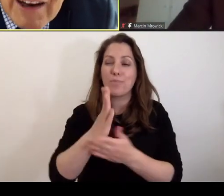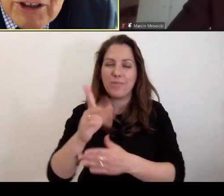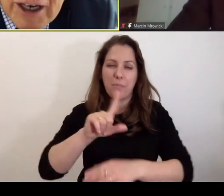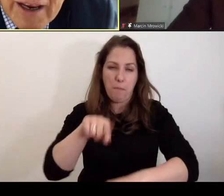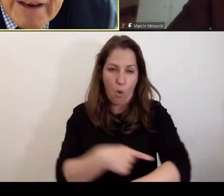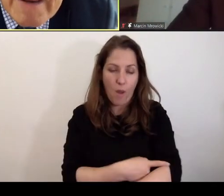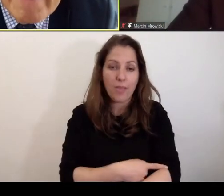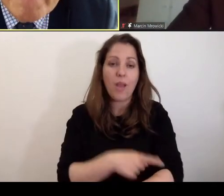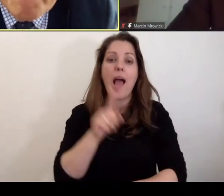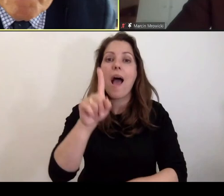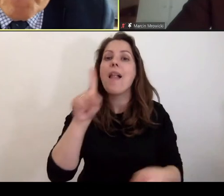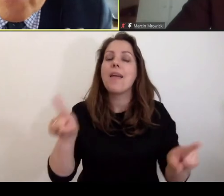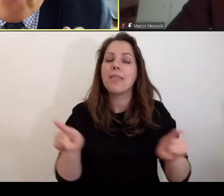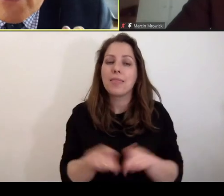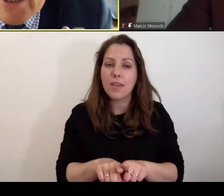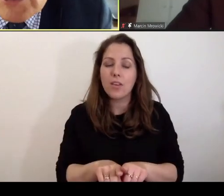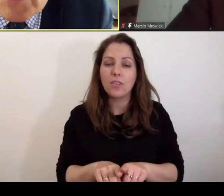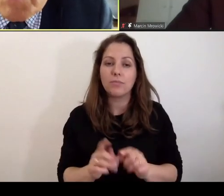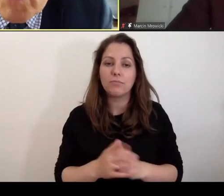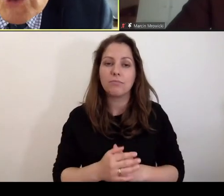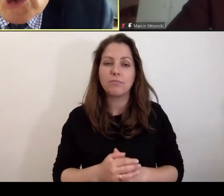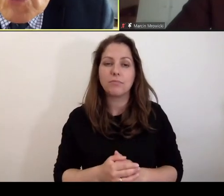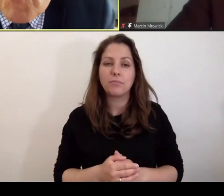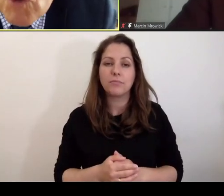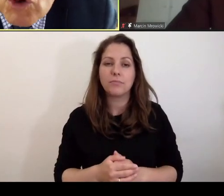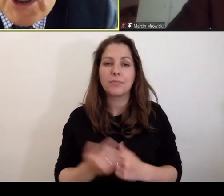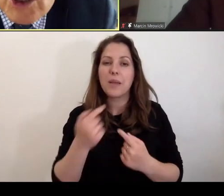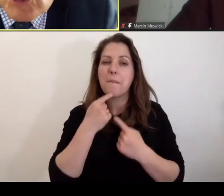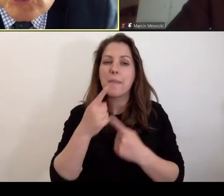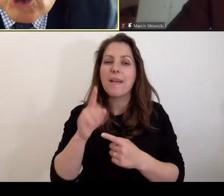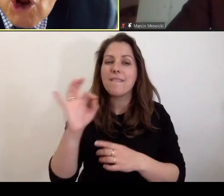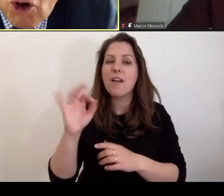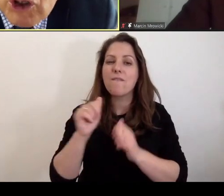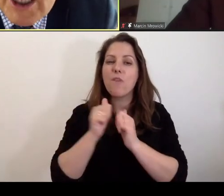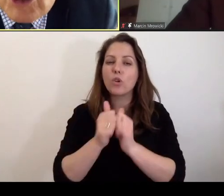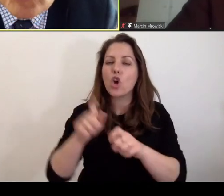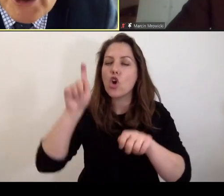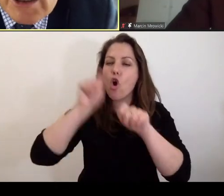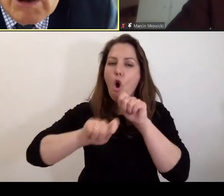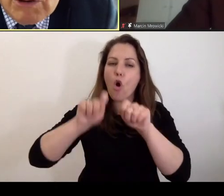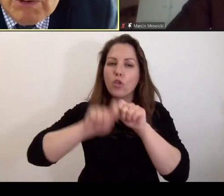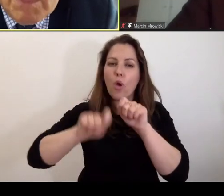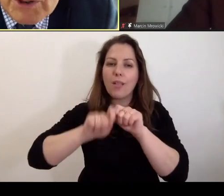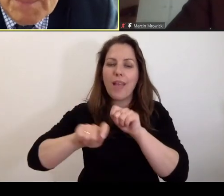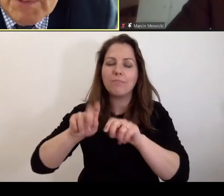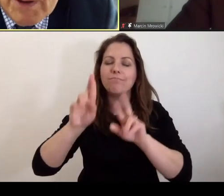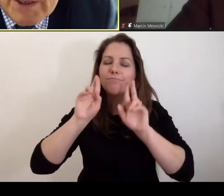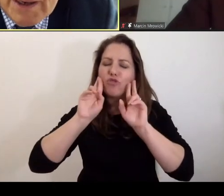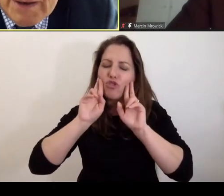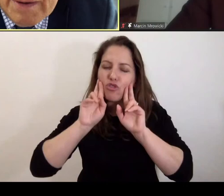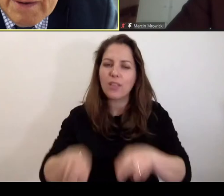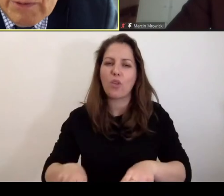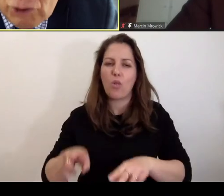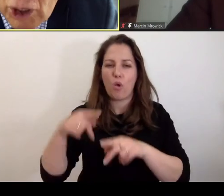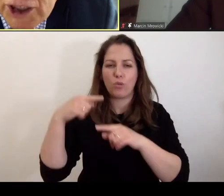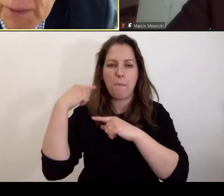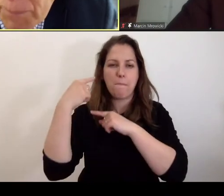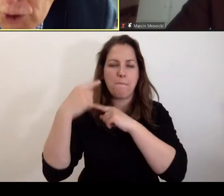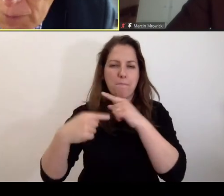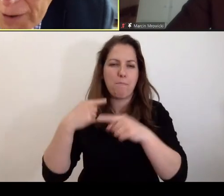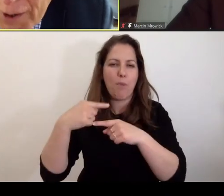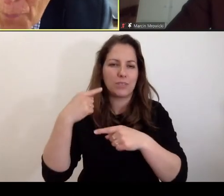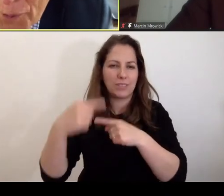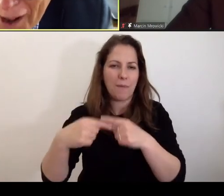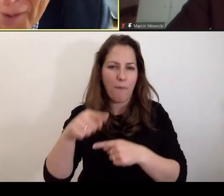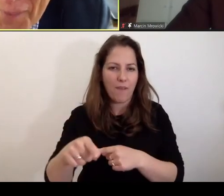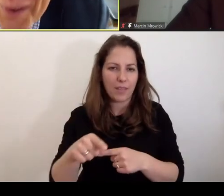także należy powierzyć jej funkcję kontroli nad rzetelnością postępowania, coraz jestem